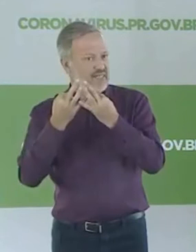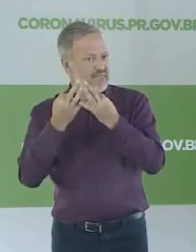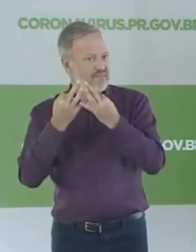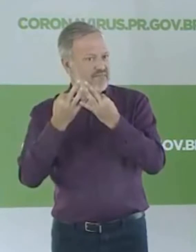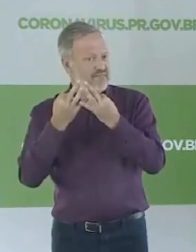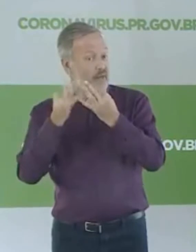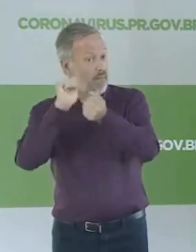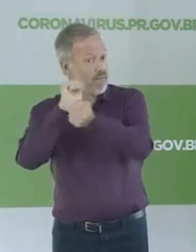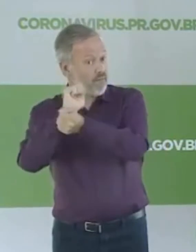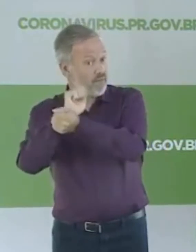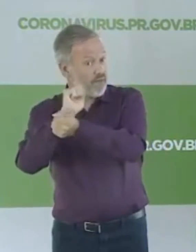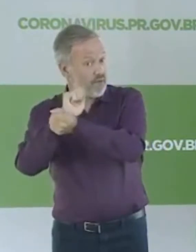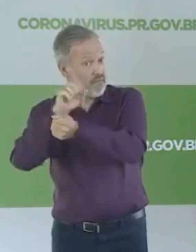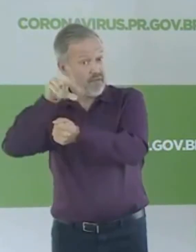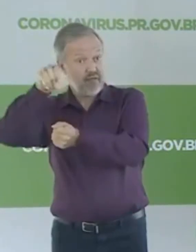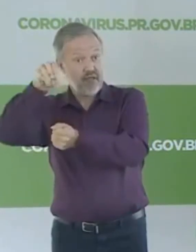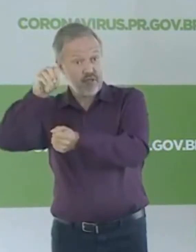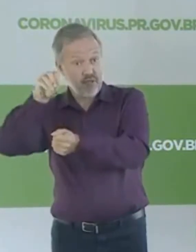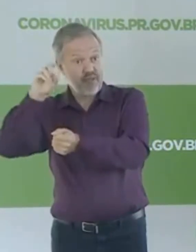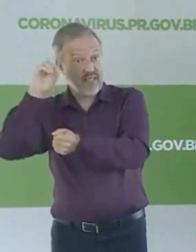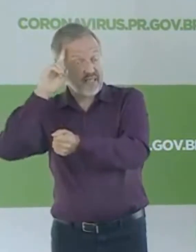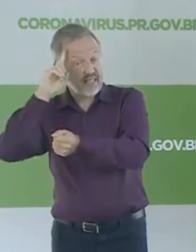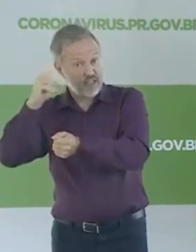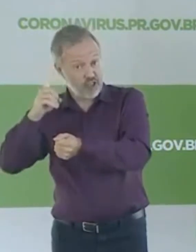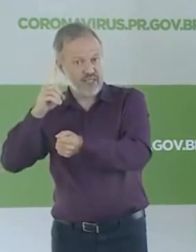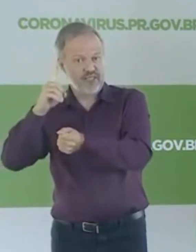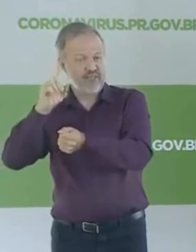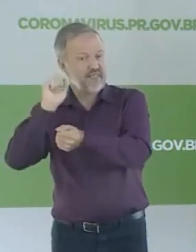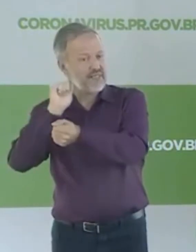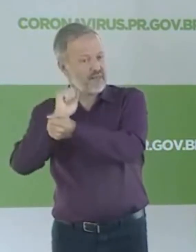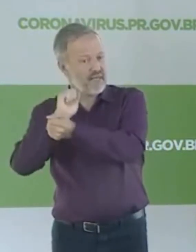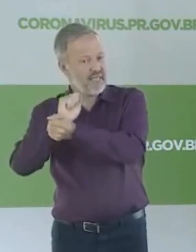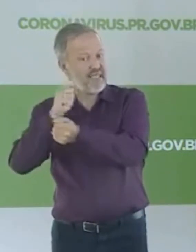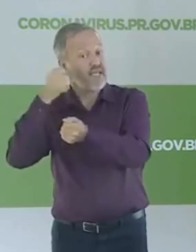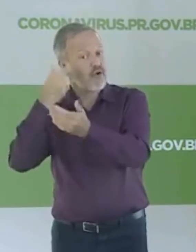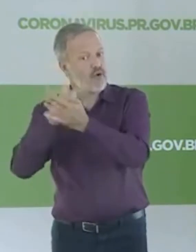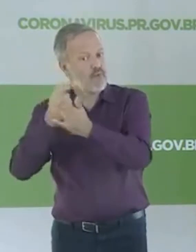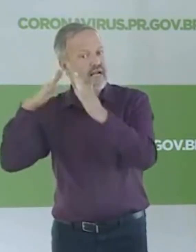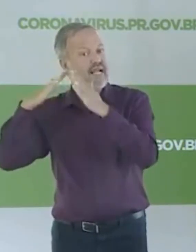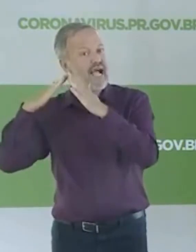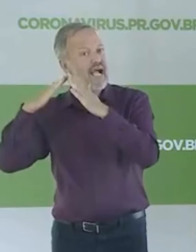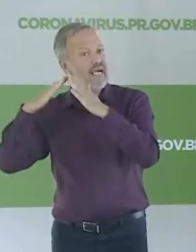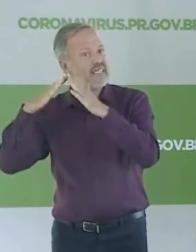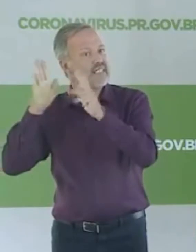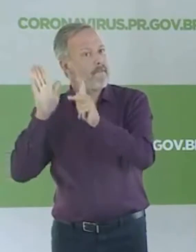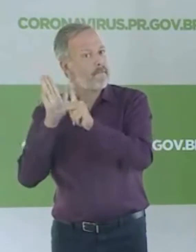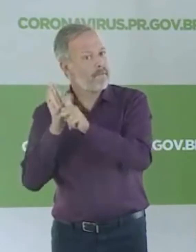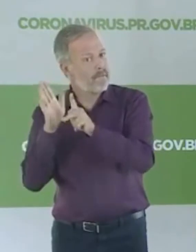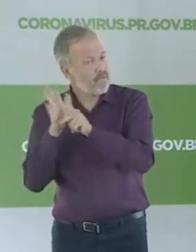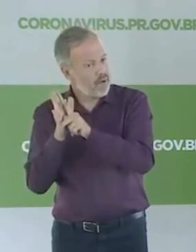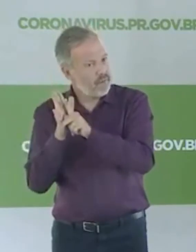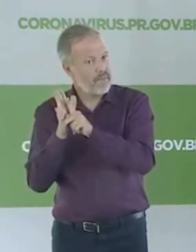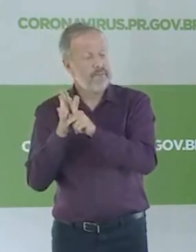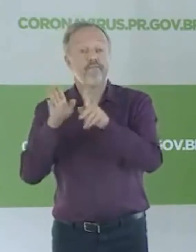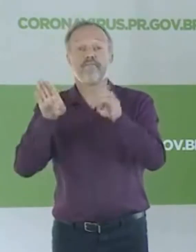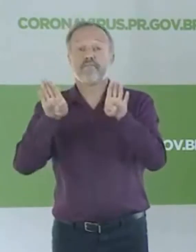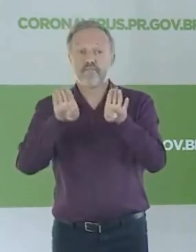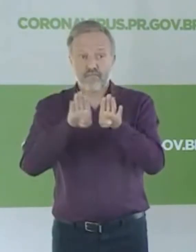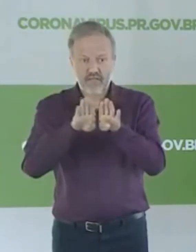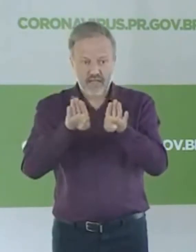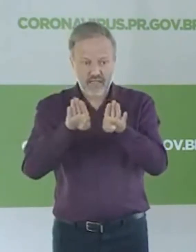desses 90 dias através da Coapar, de famílias que adquiriram a sua casa própria. E também, nós estamos